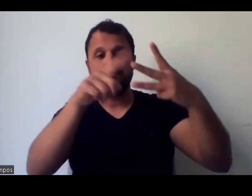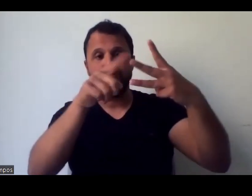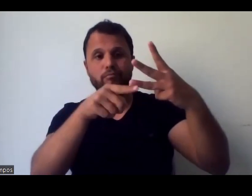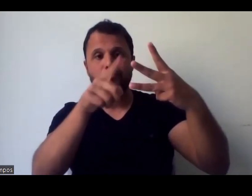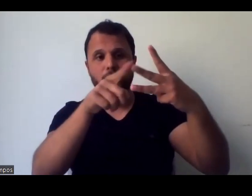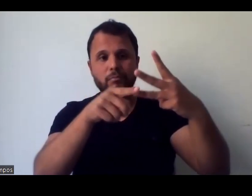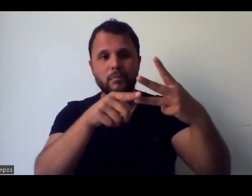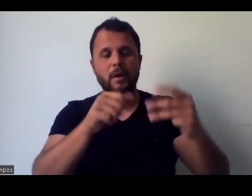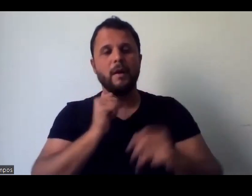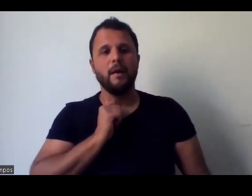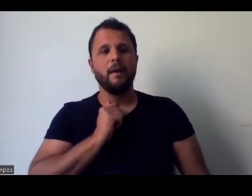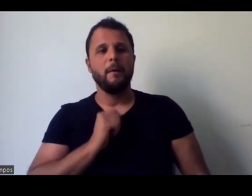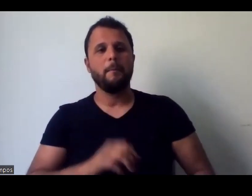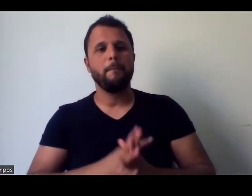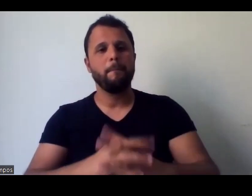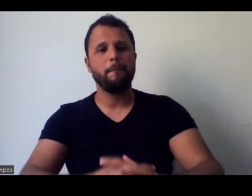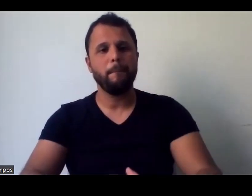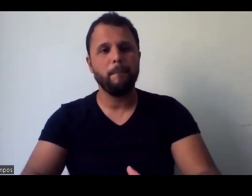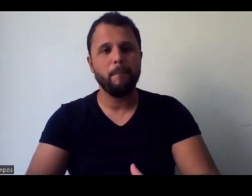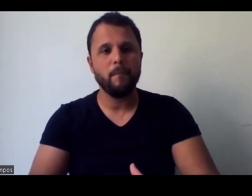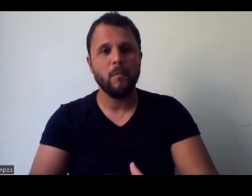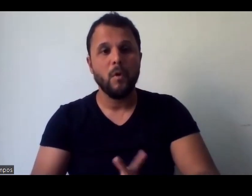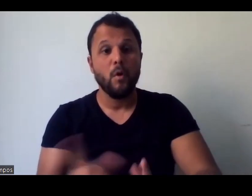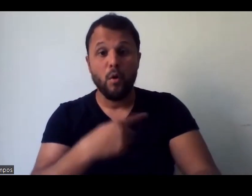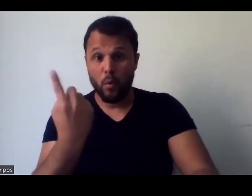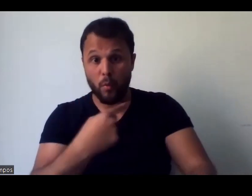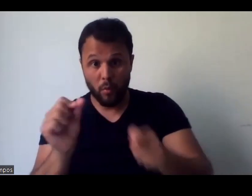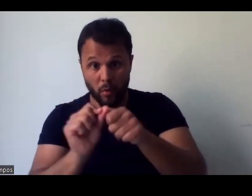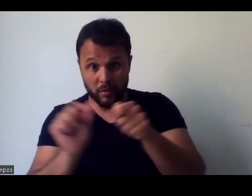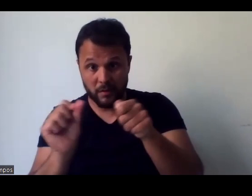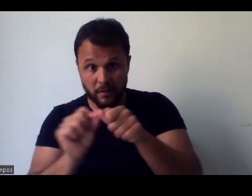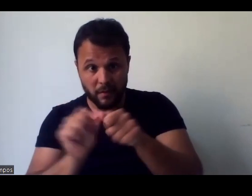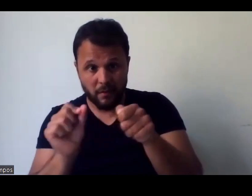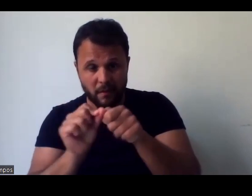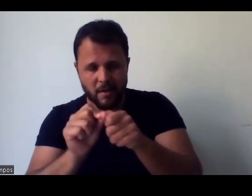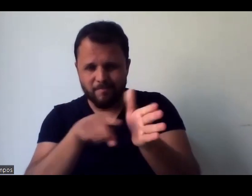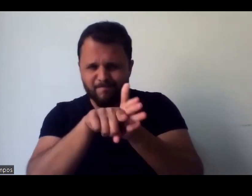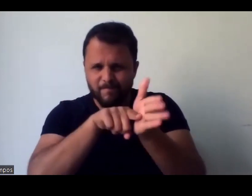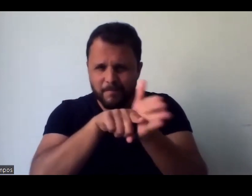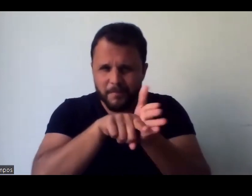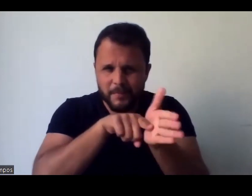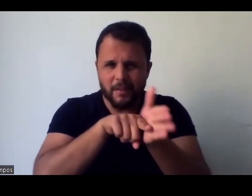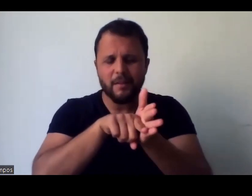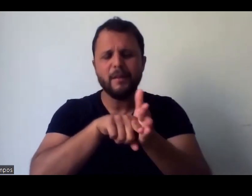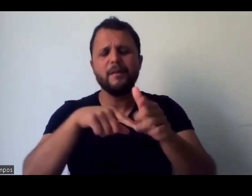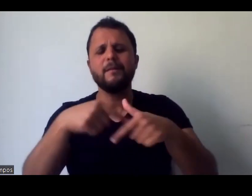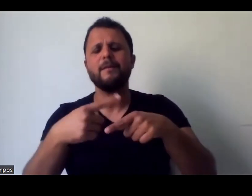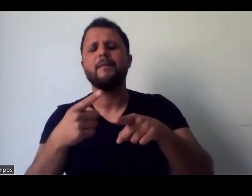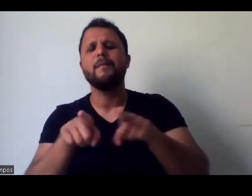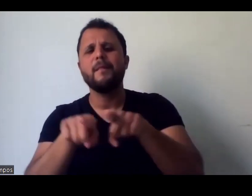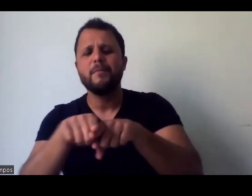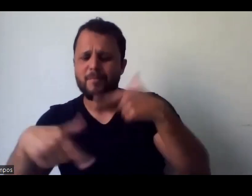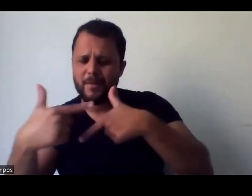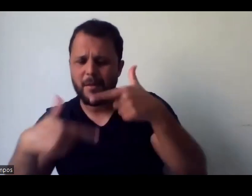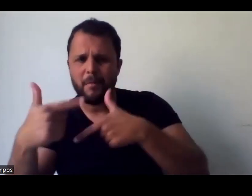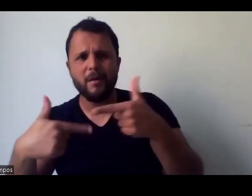eu tenho visto, quando a gente faz uma investigação dessas, né, e trabalhando na área de museus, eu fico com muita vontade